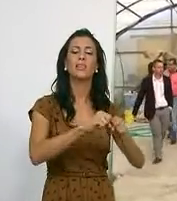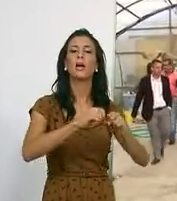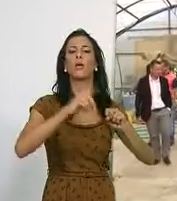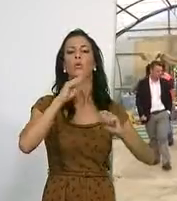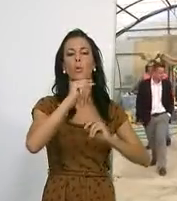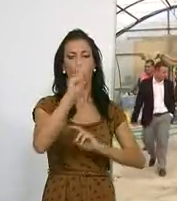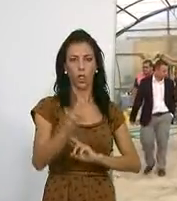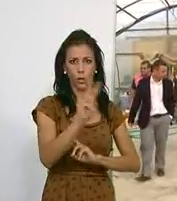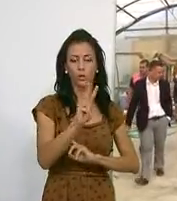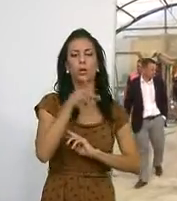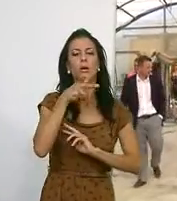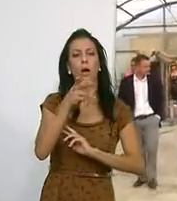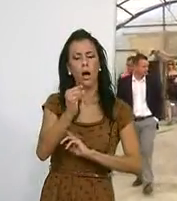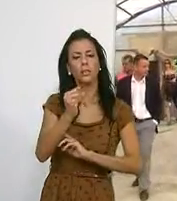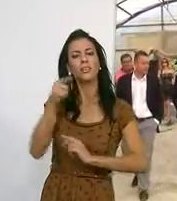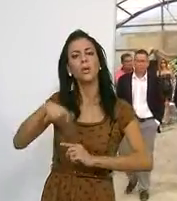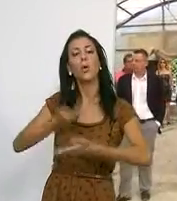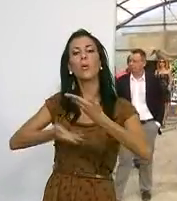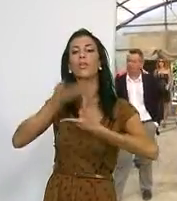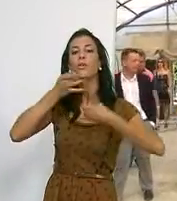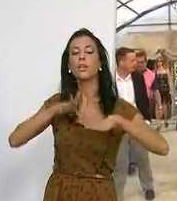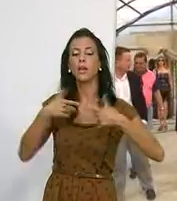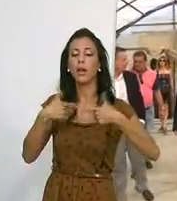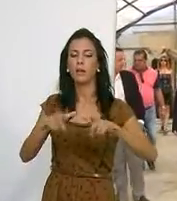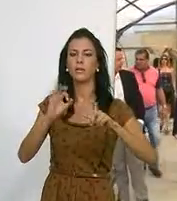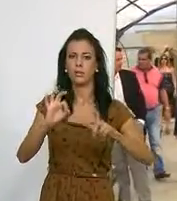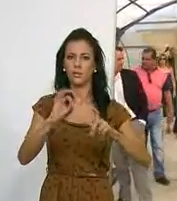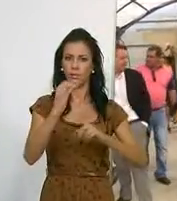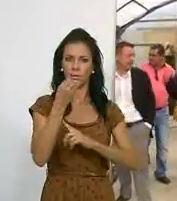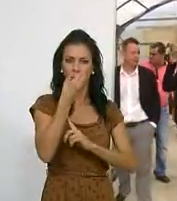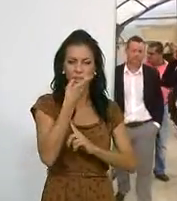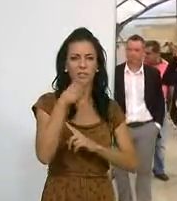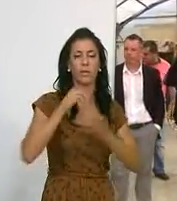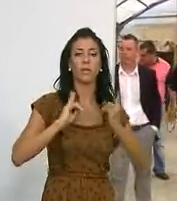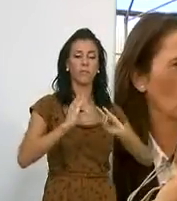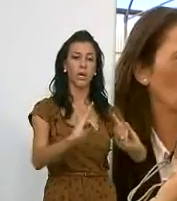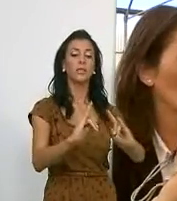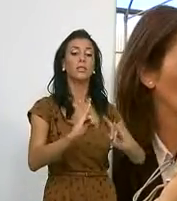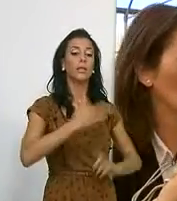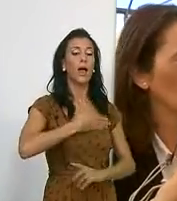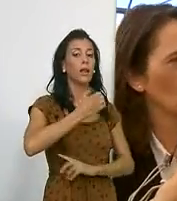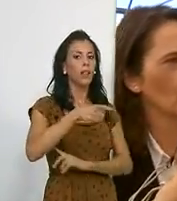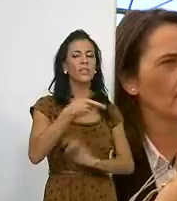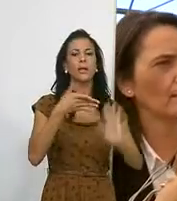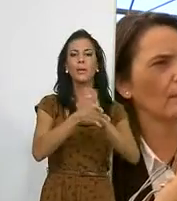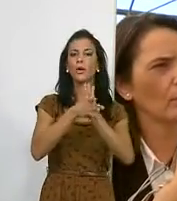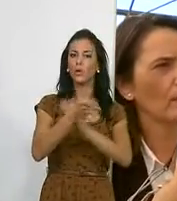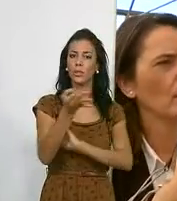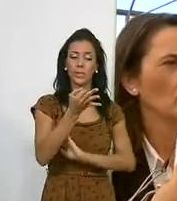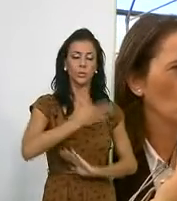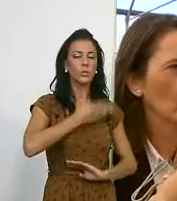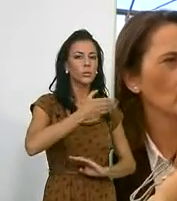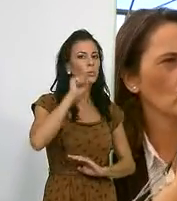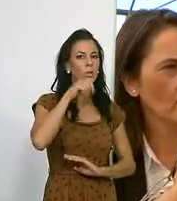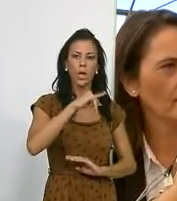Pacto Local por el Empleo y que cuenta con la colaboración del área de parques y jardines. La alcaldesa ha indicado que el Ayuntamiento de